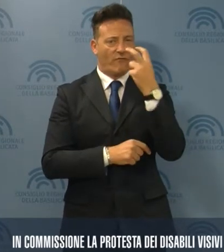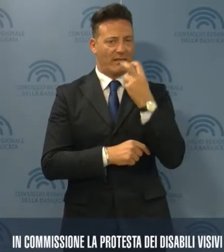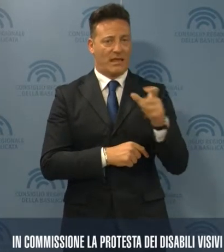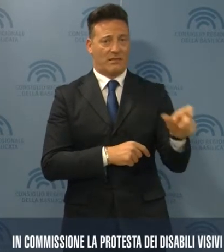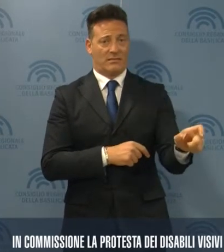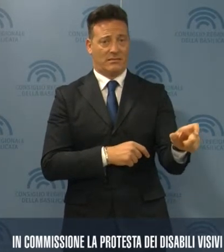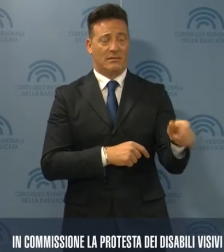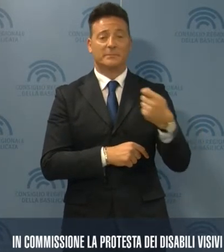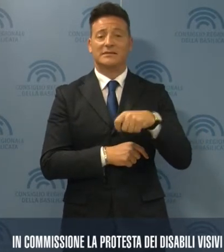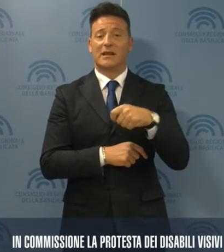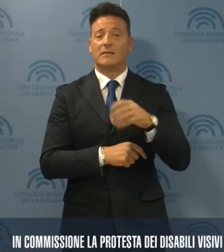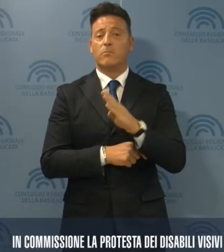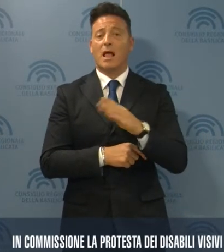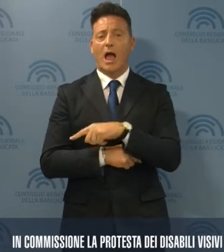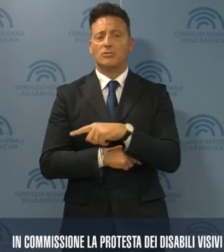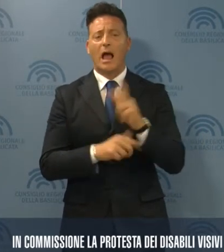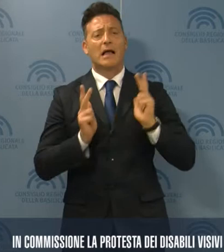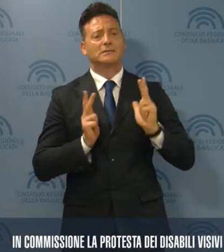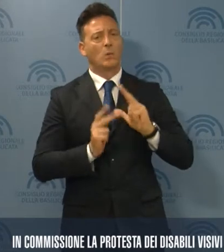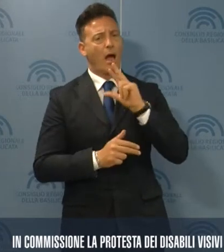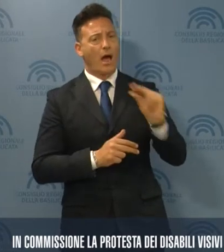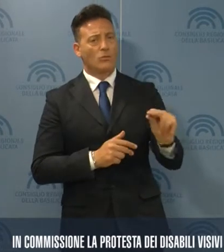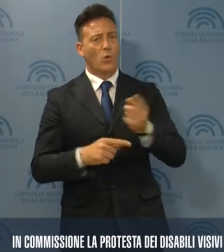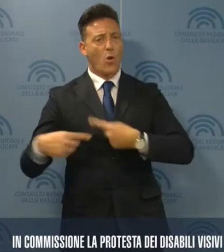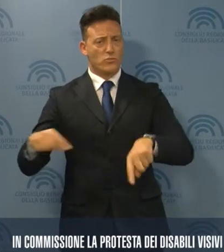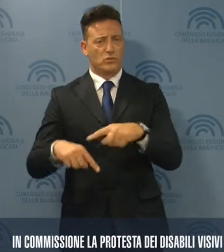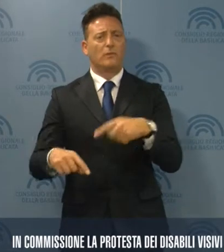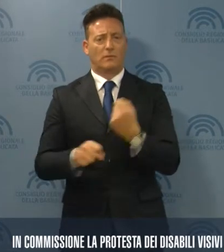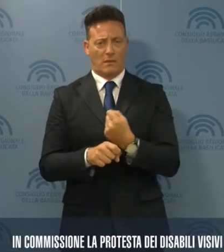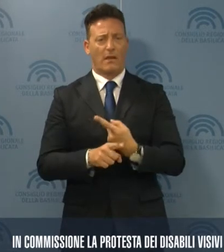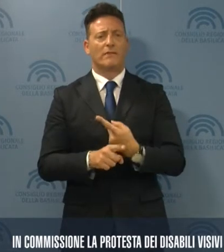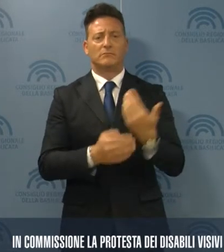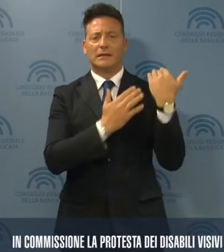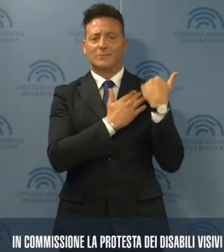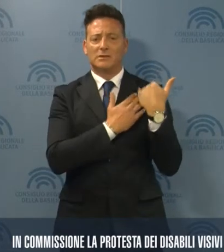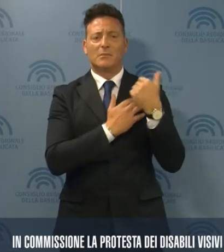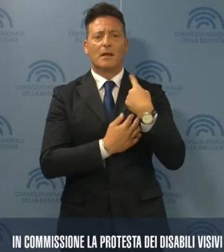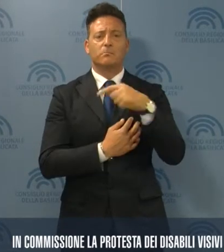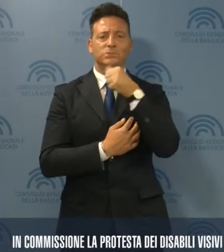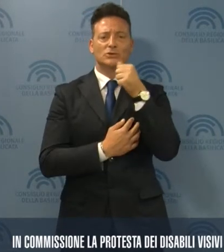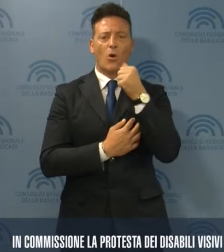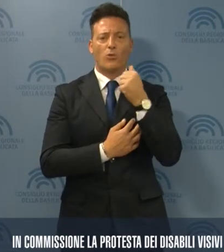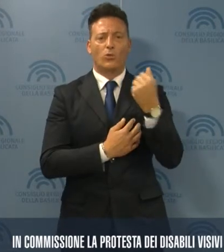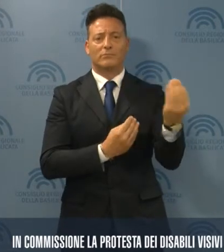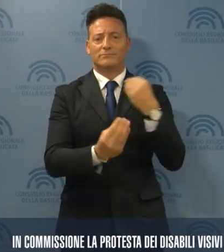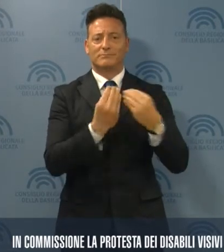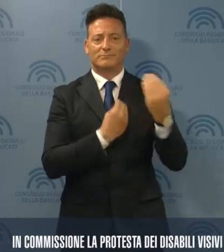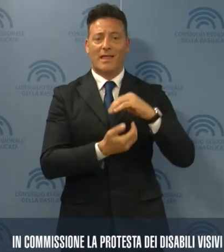Presidente Bradascio ha assicurato che la Commissione si farà portavoce delle esigenze rappresentate dalle associazioni